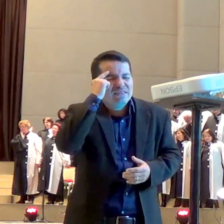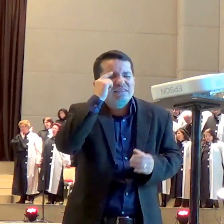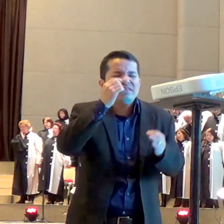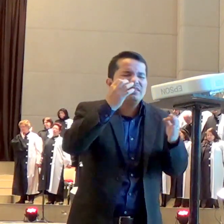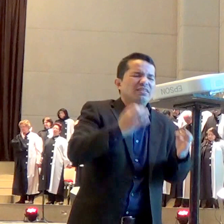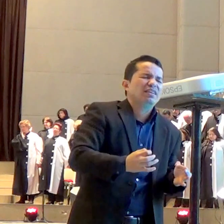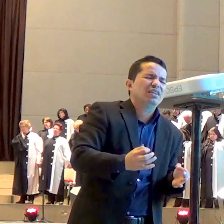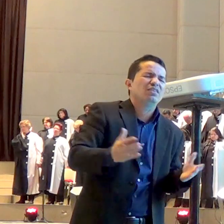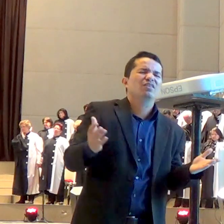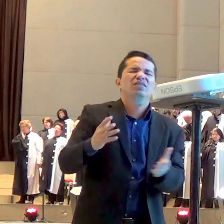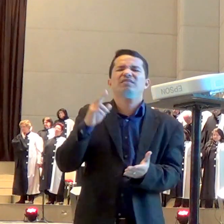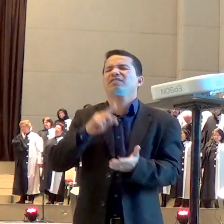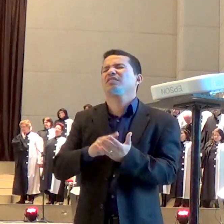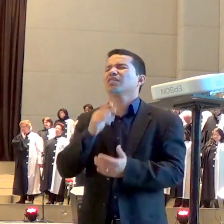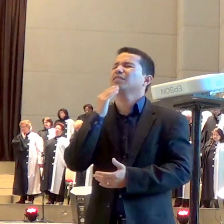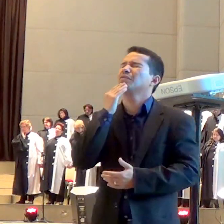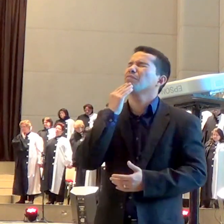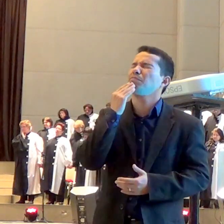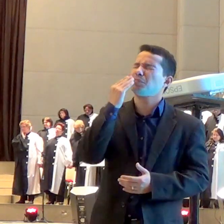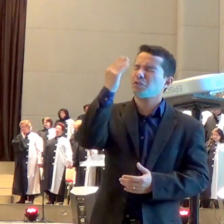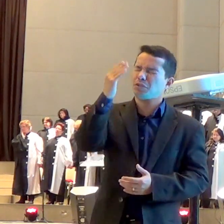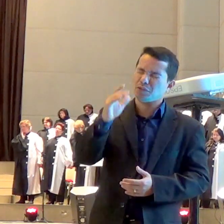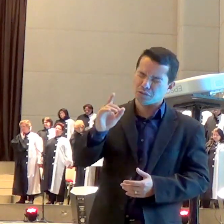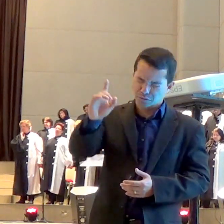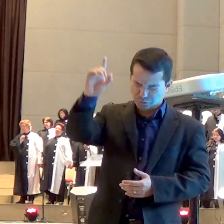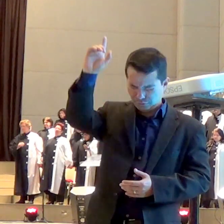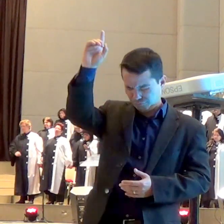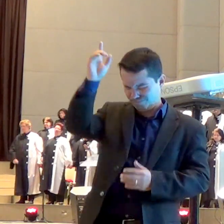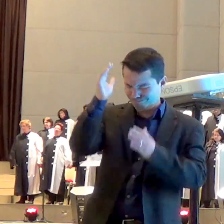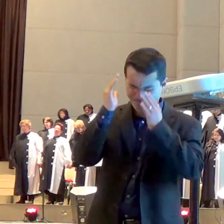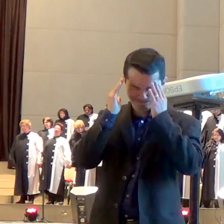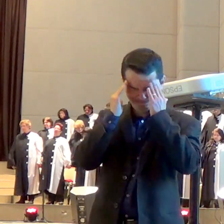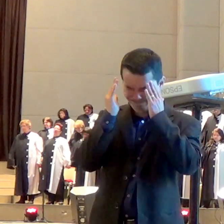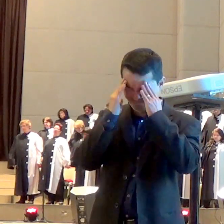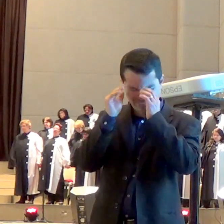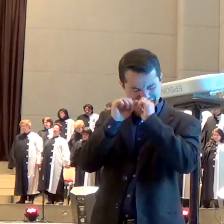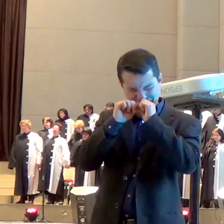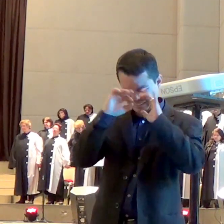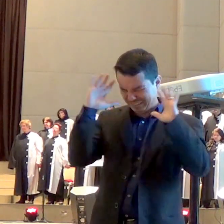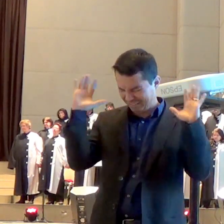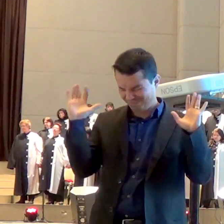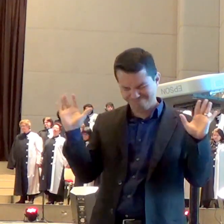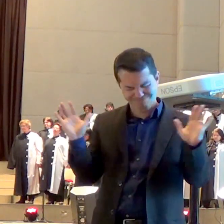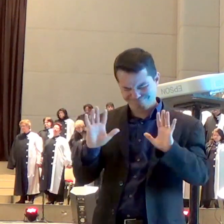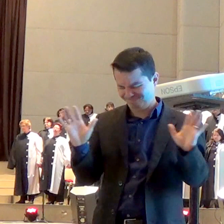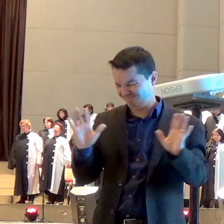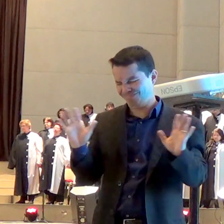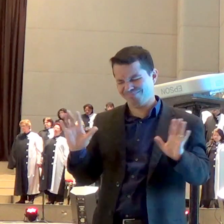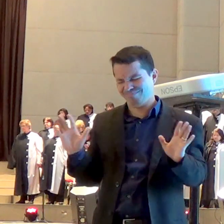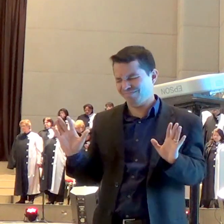pedimos sem entender completamente tudo que faz parte da tua grandeza